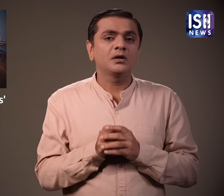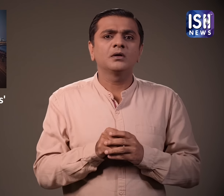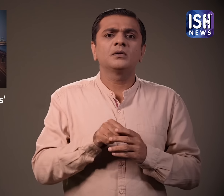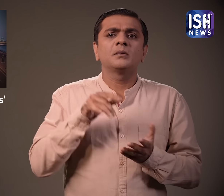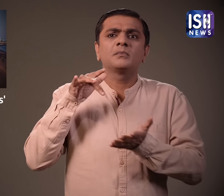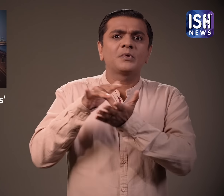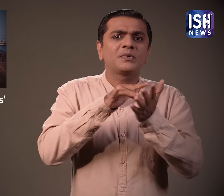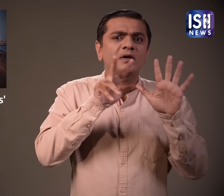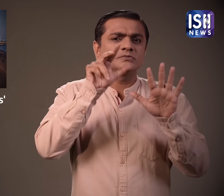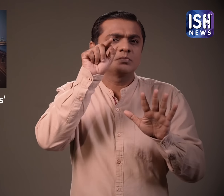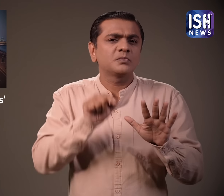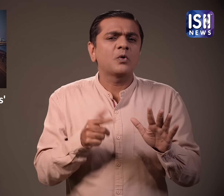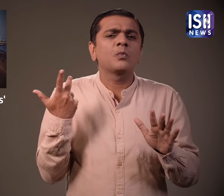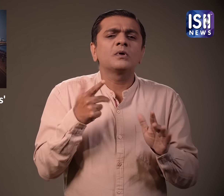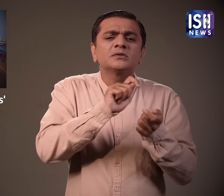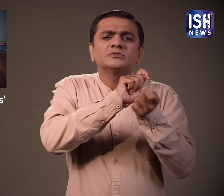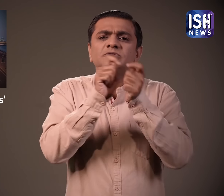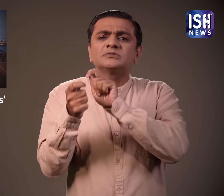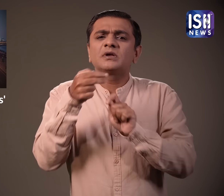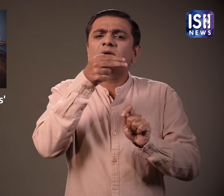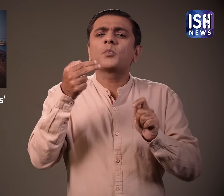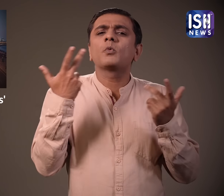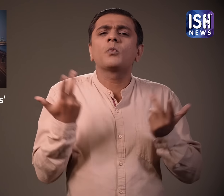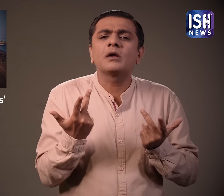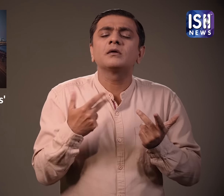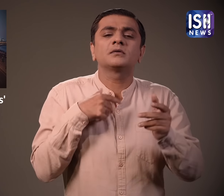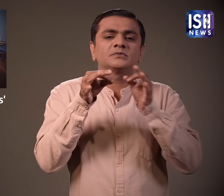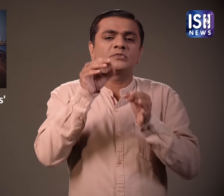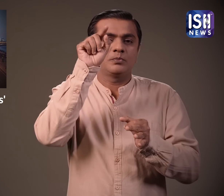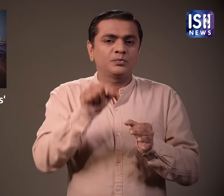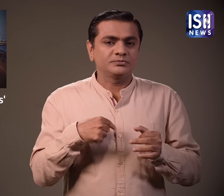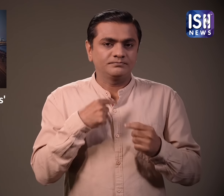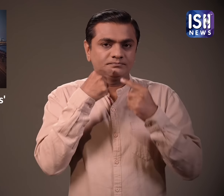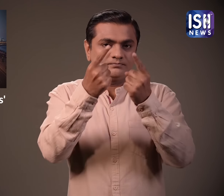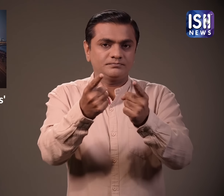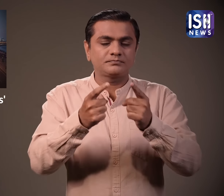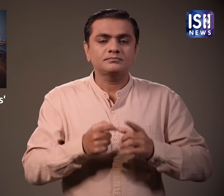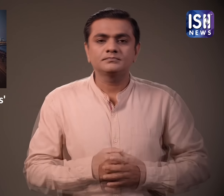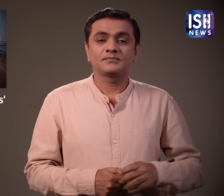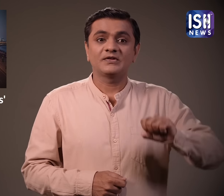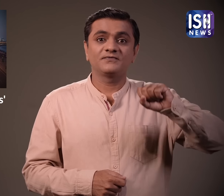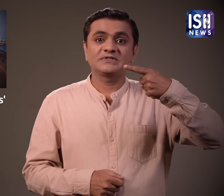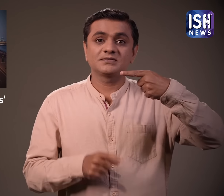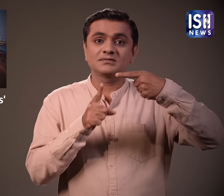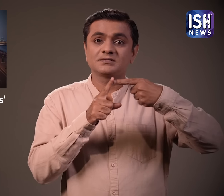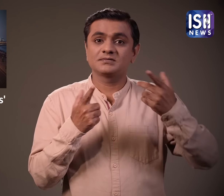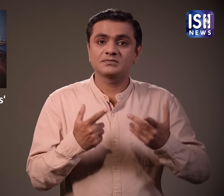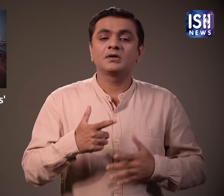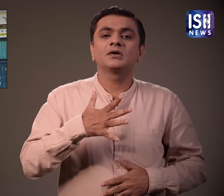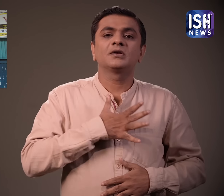यहां 8 स्टेशनों और उनके नए नामों की सूची दी गई है। कॉटन ग्रीन का नाम बदल कर काला चोकी